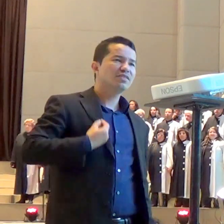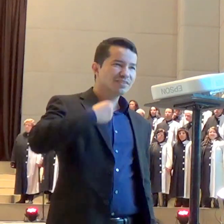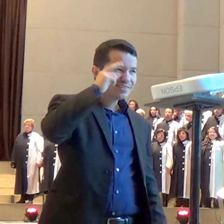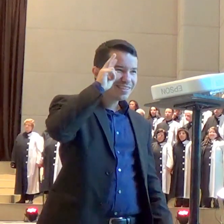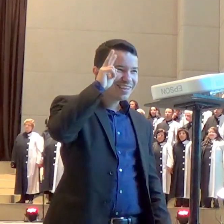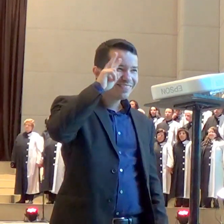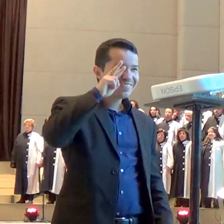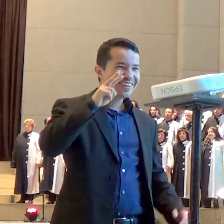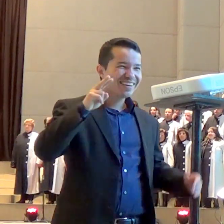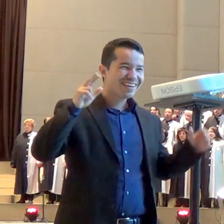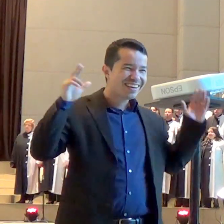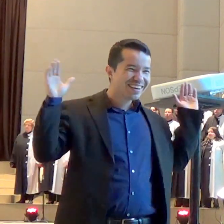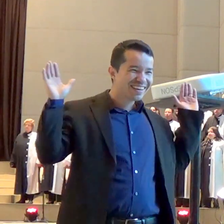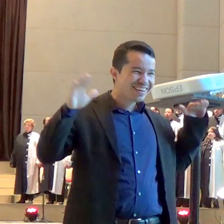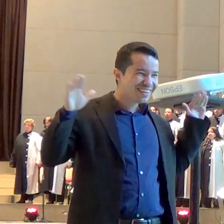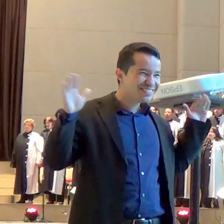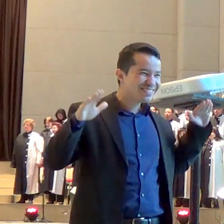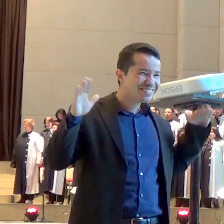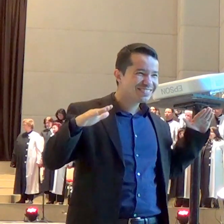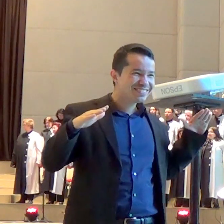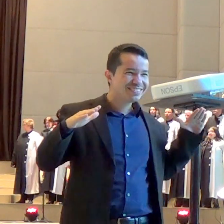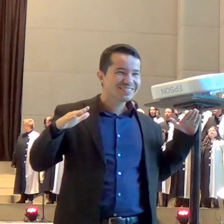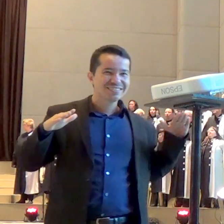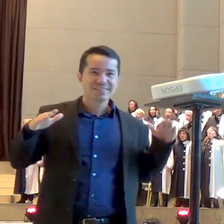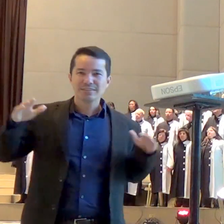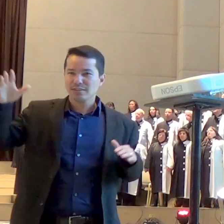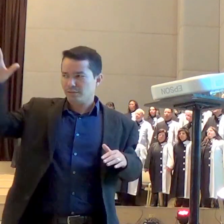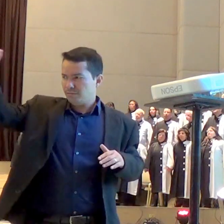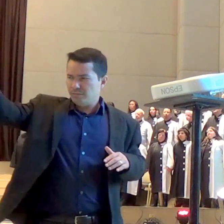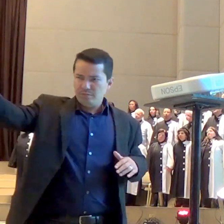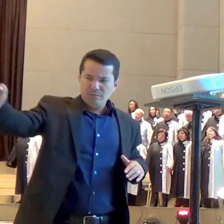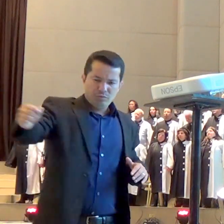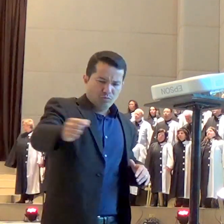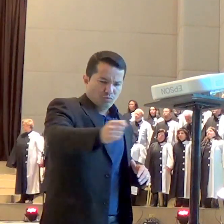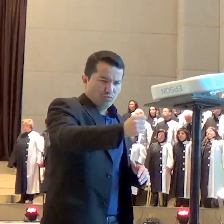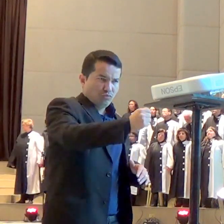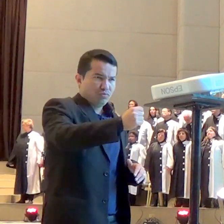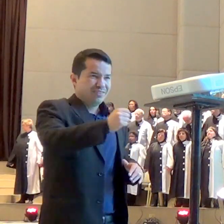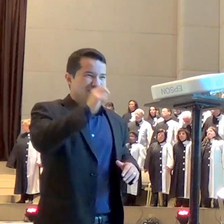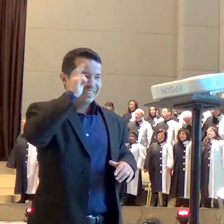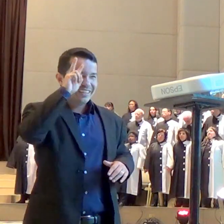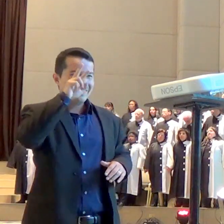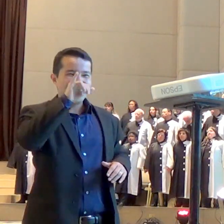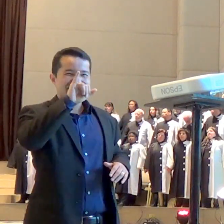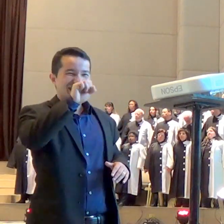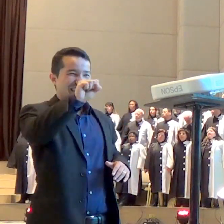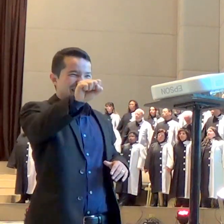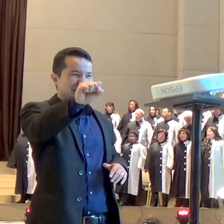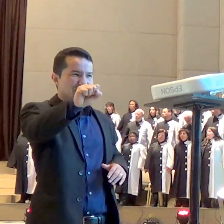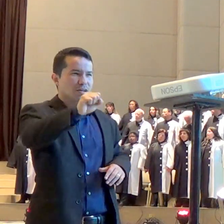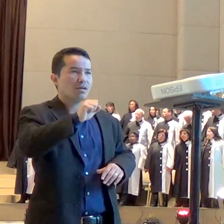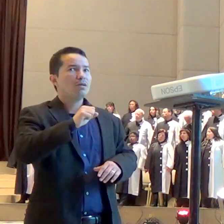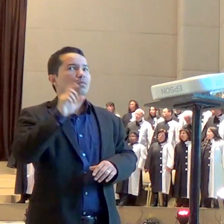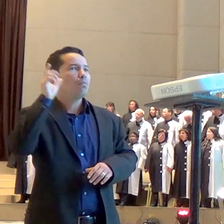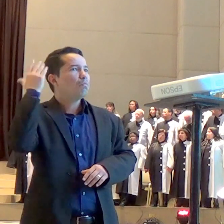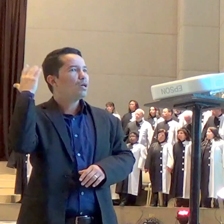pegou uma tenaz com a brasa viva do altar e tocou os lábios de Isaías então ele vai pedir Senhor